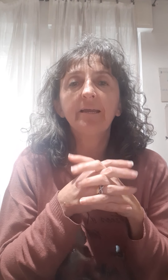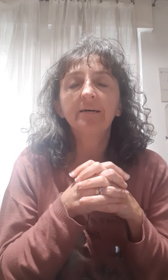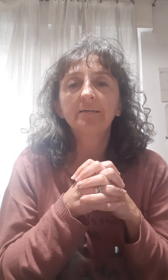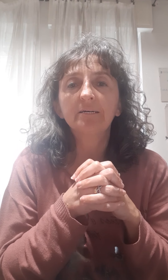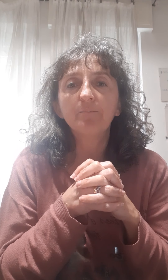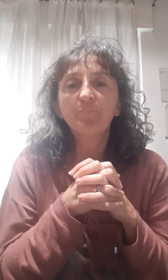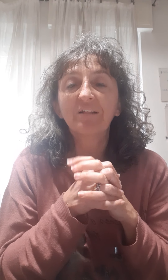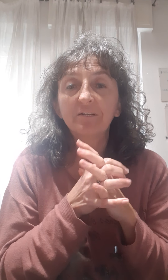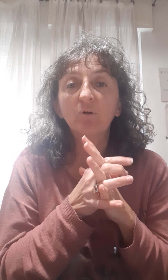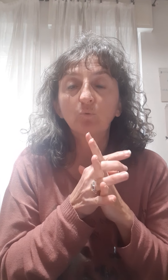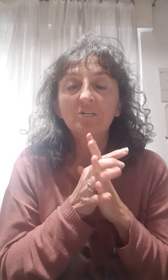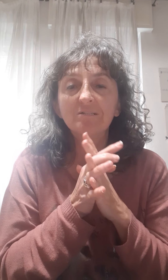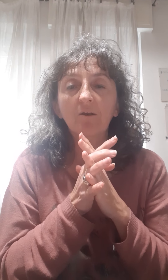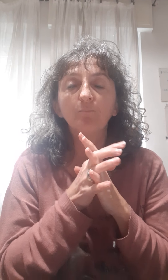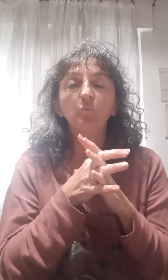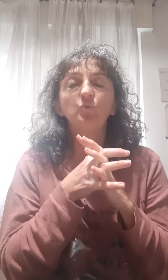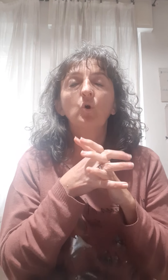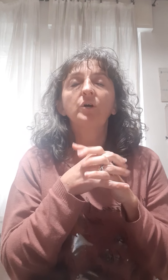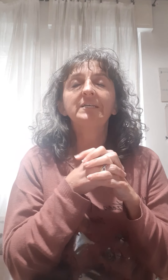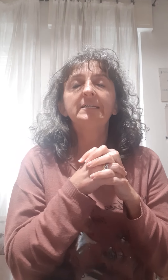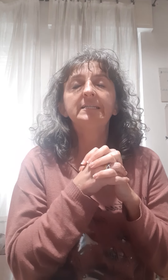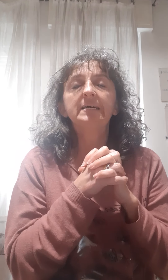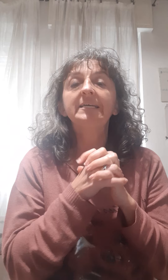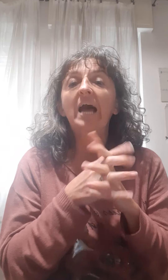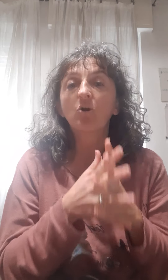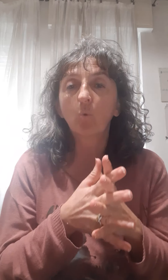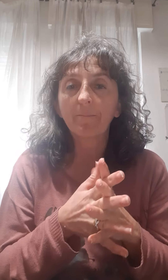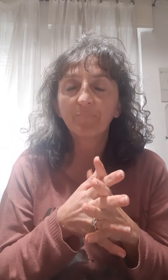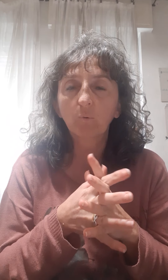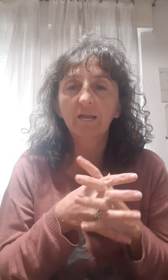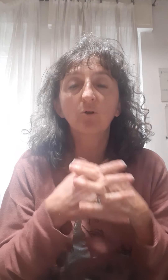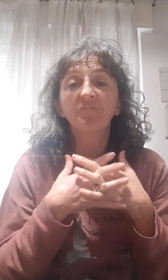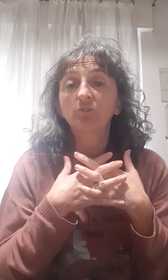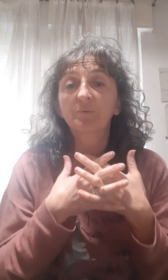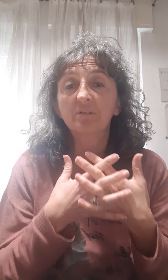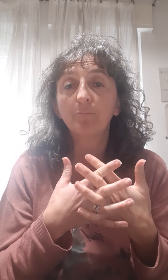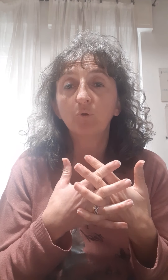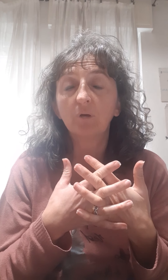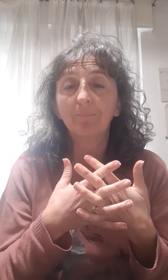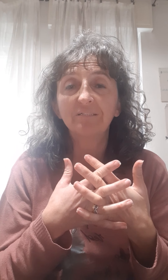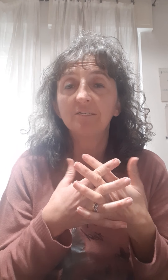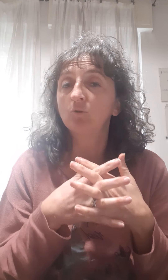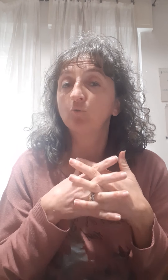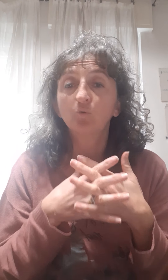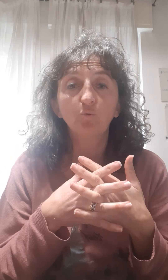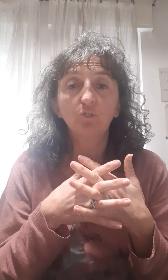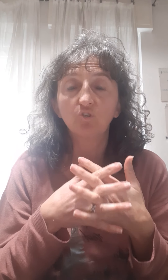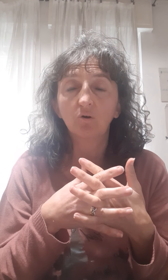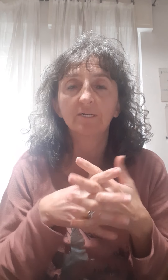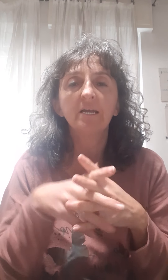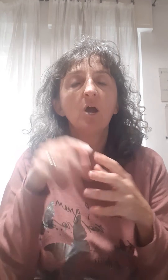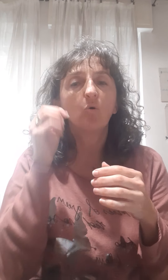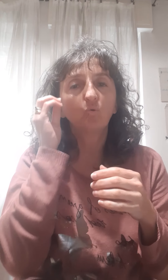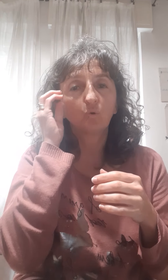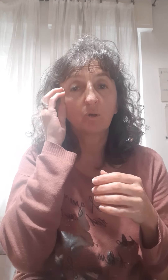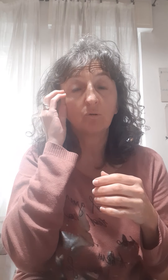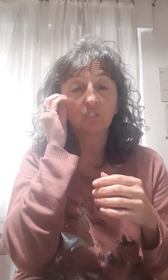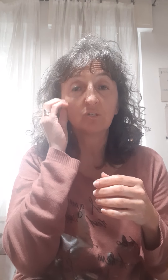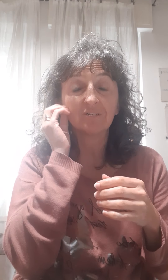andremo ad utilizzarlo appunto in acqua, ok? Come faccio per esempio io al mattino tutti i giorni 1-2 gocce di olio